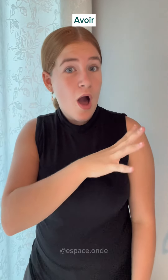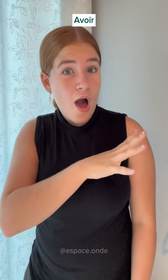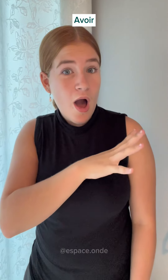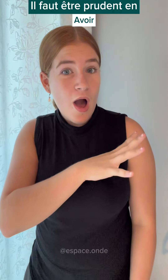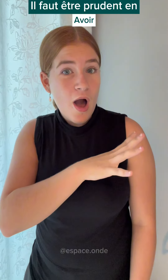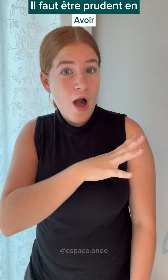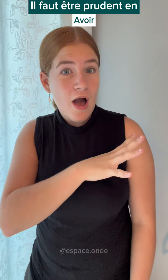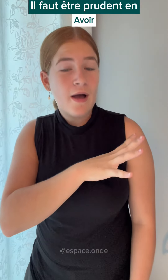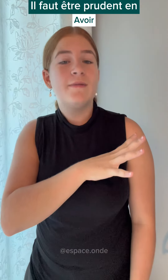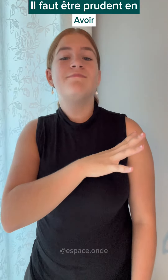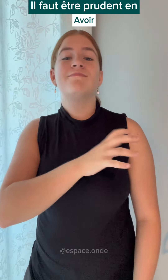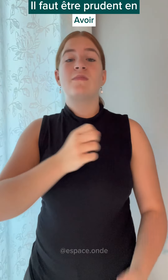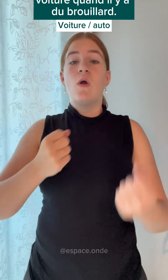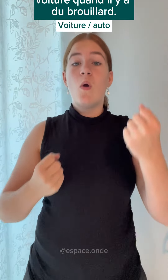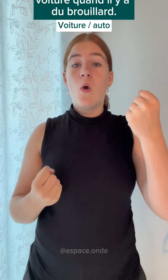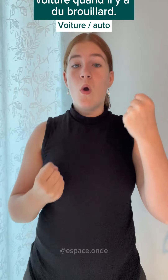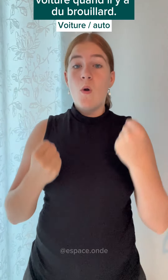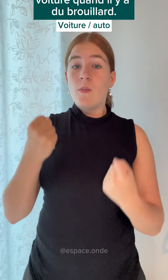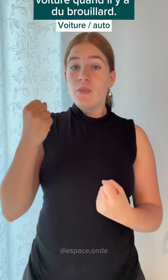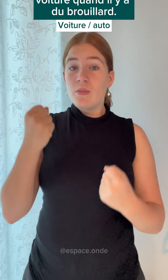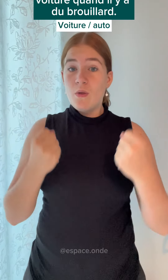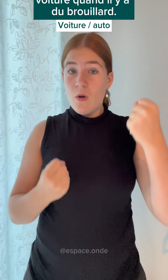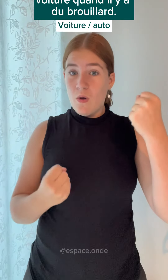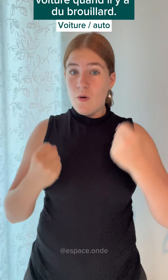Il faut être prudent en voiture quand il y a du brouillard.